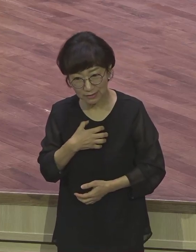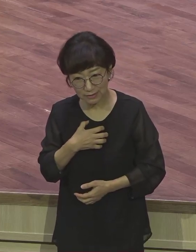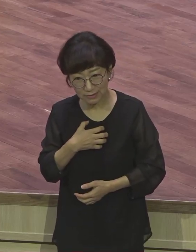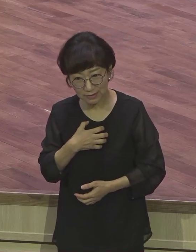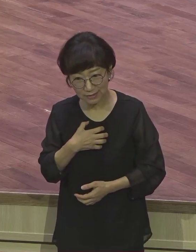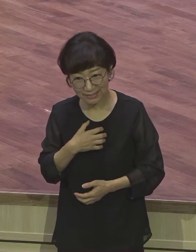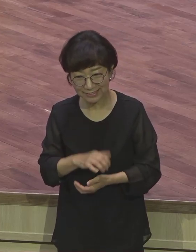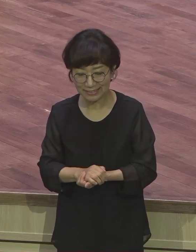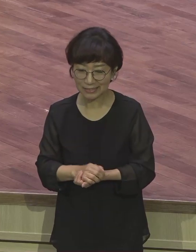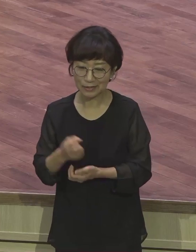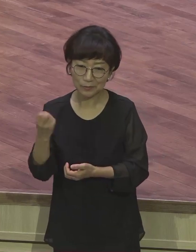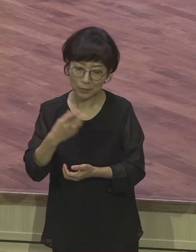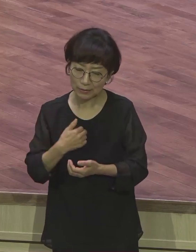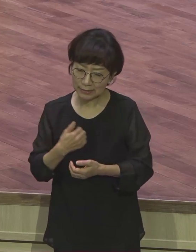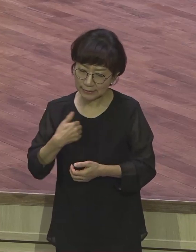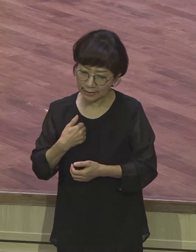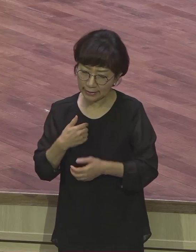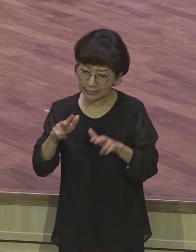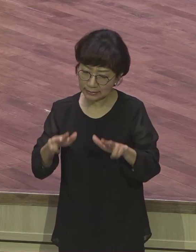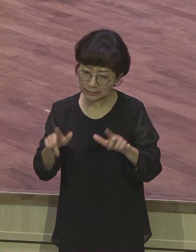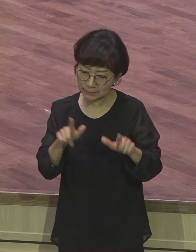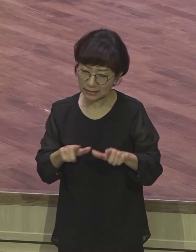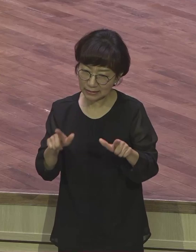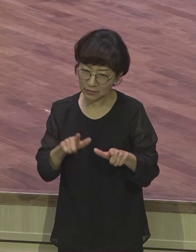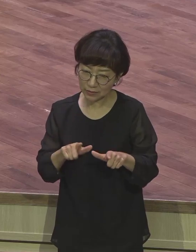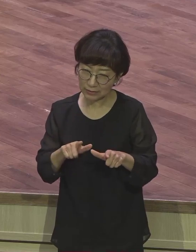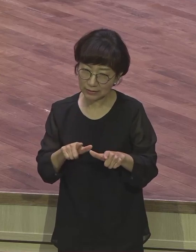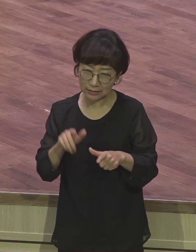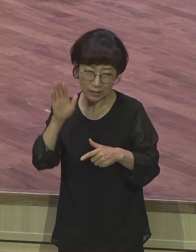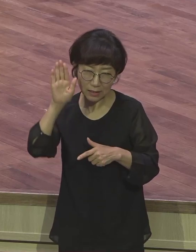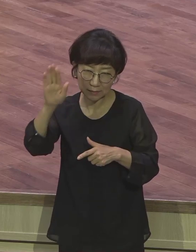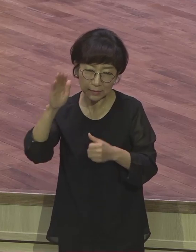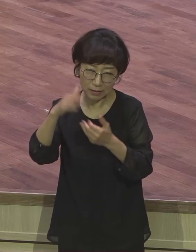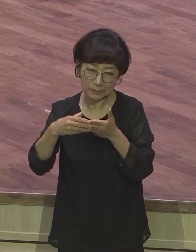내가 가는 길이 잘 되는 건지 못 되는 건지 인도에 확신이 없어.